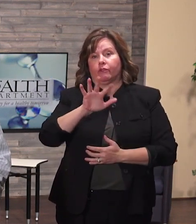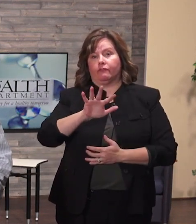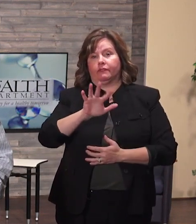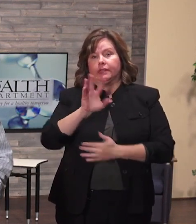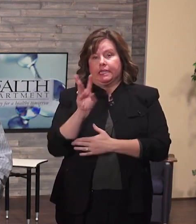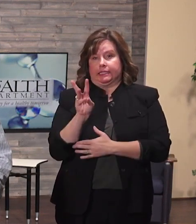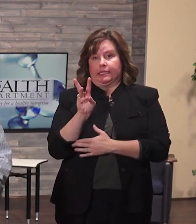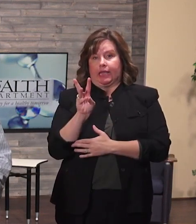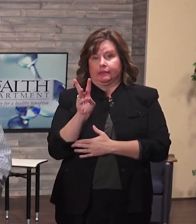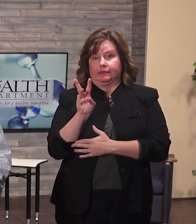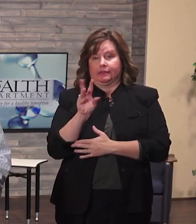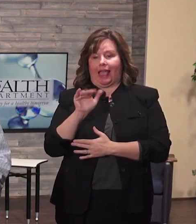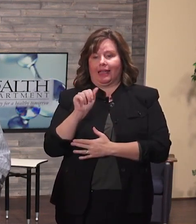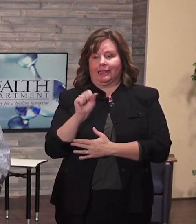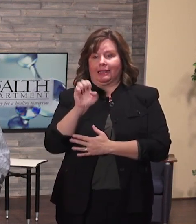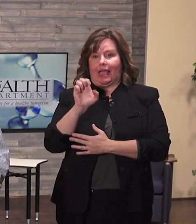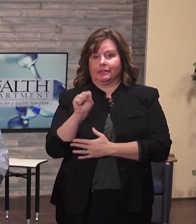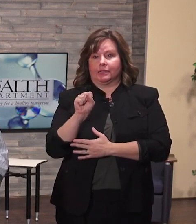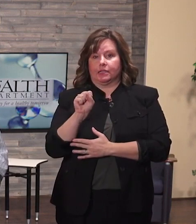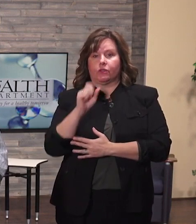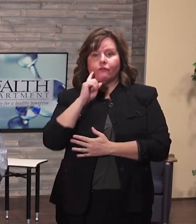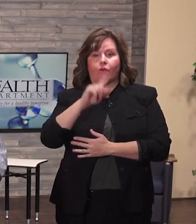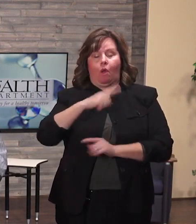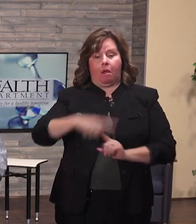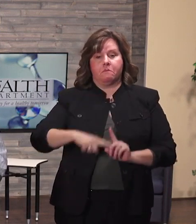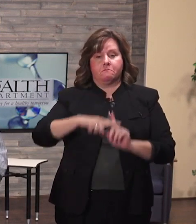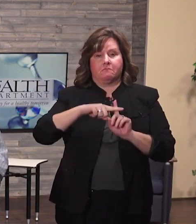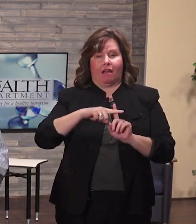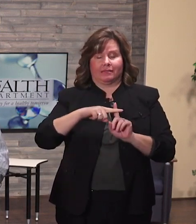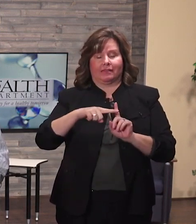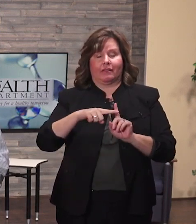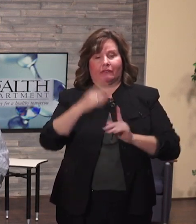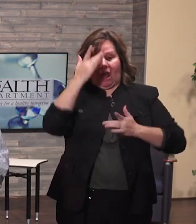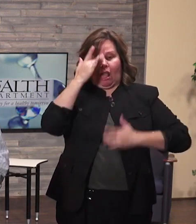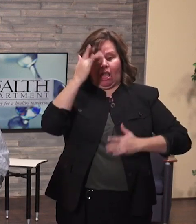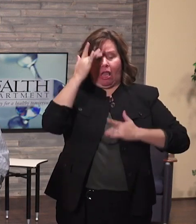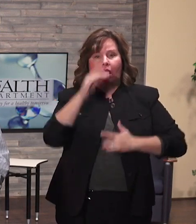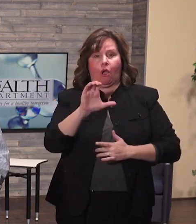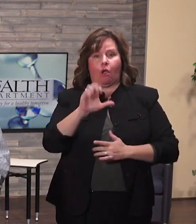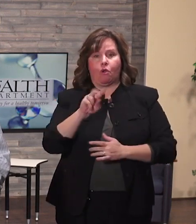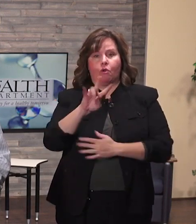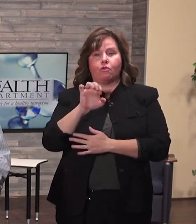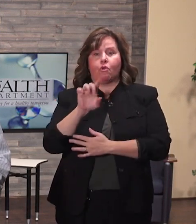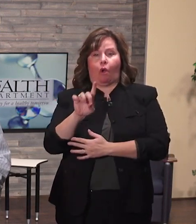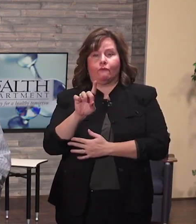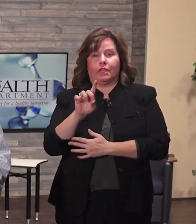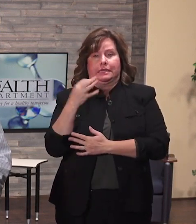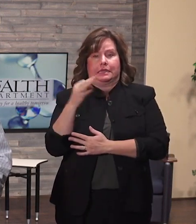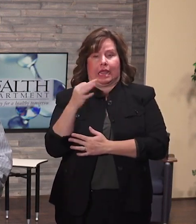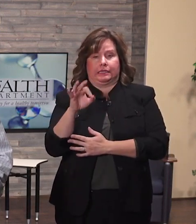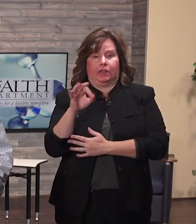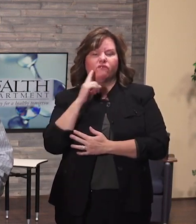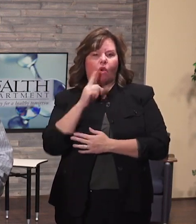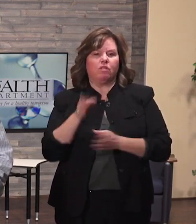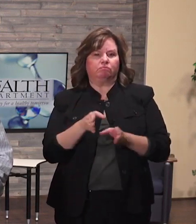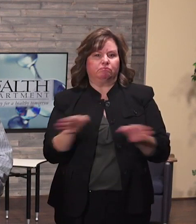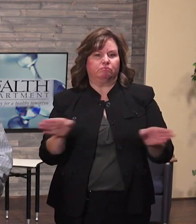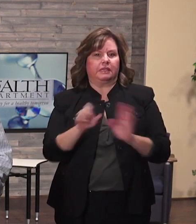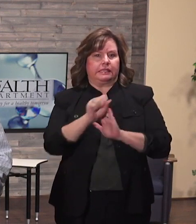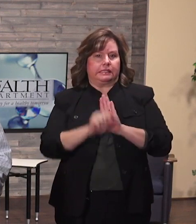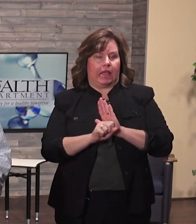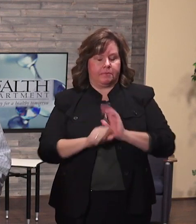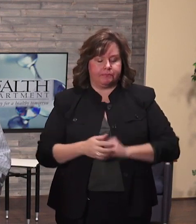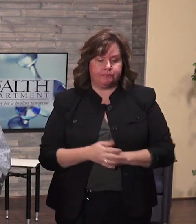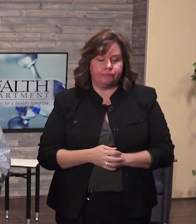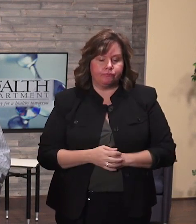relacionadas con COVID-19. Acaba de recibir una actualización del estado de Michigan relacionada con los